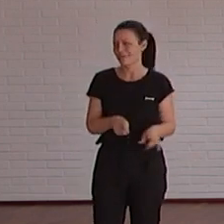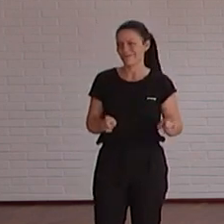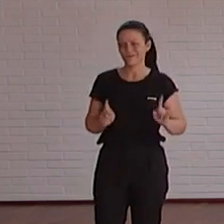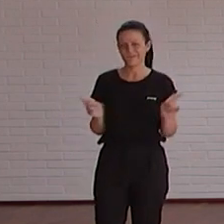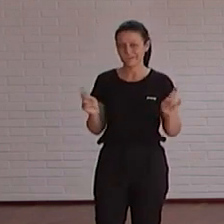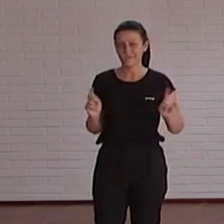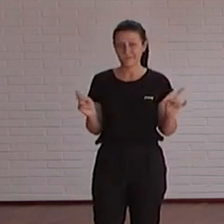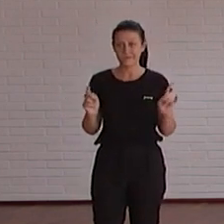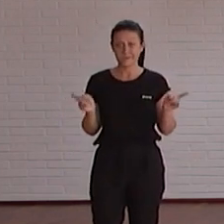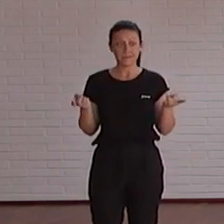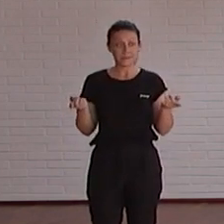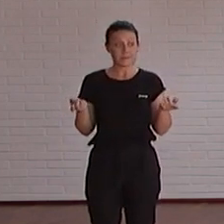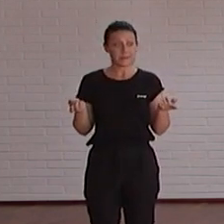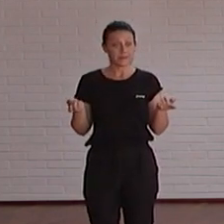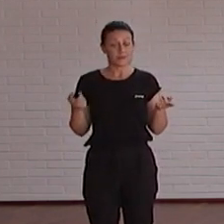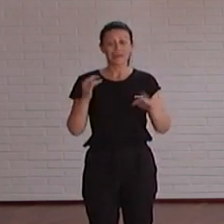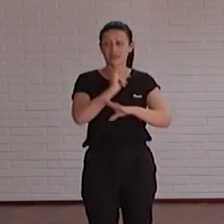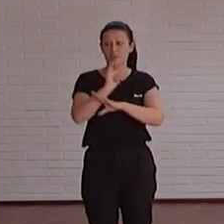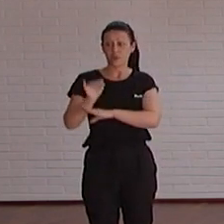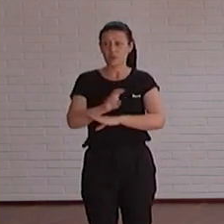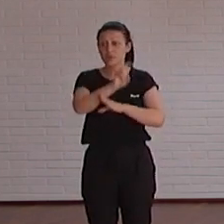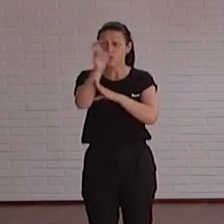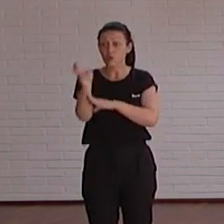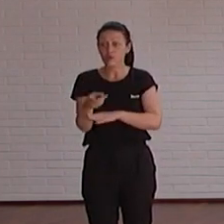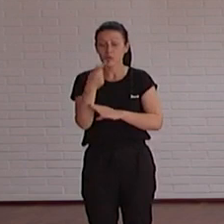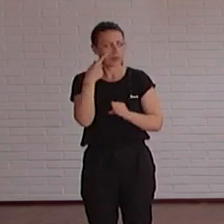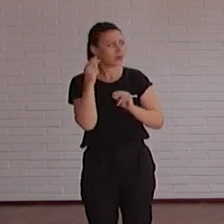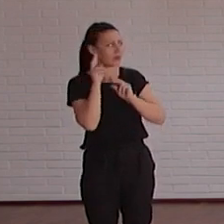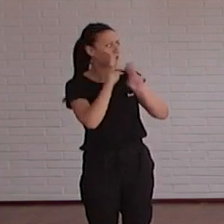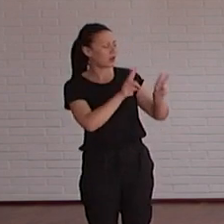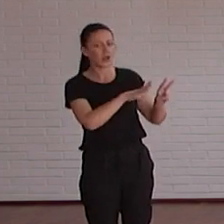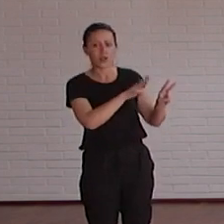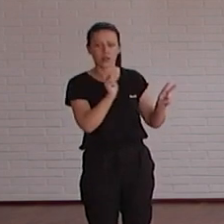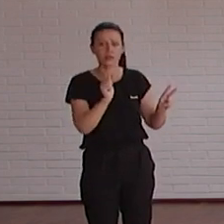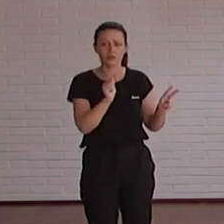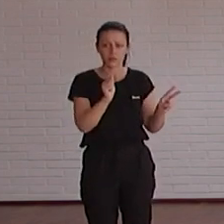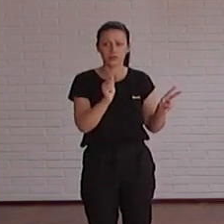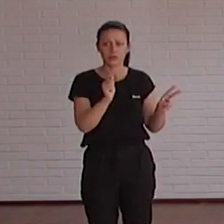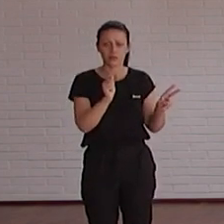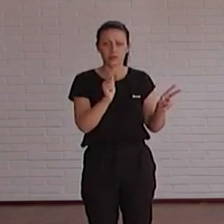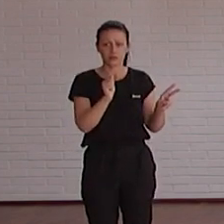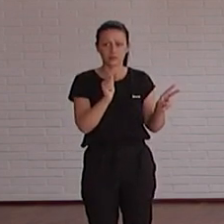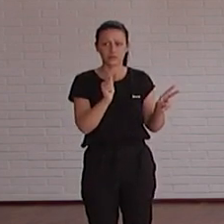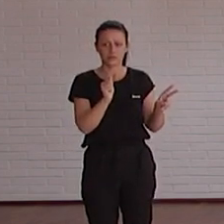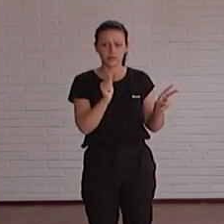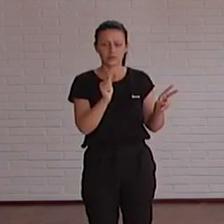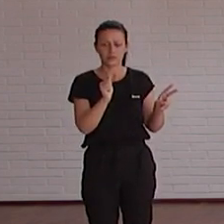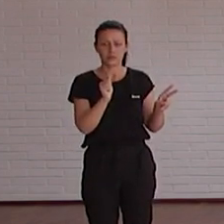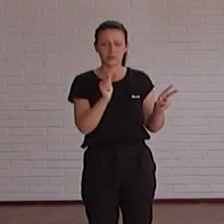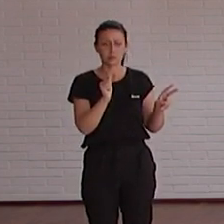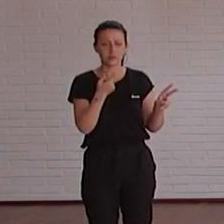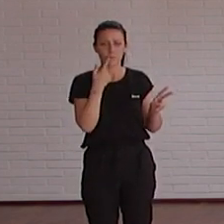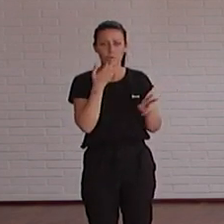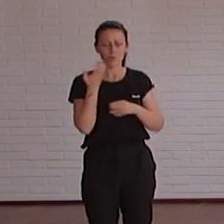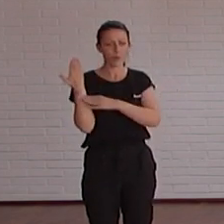para que otras instituciones vean y comprendan que pues que escuchen desde los